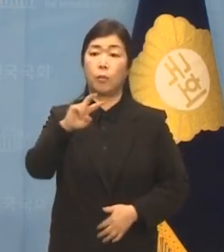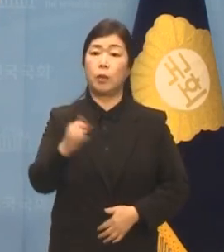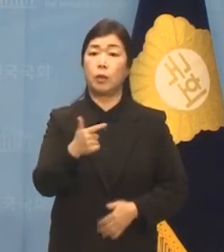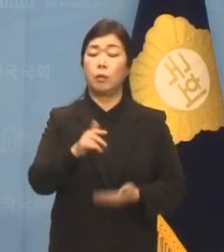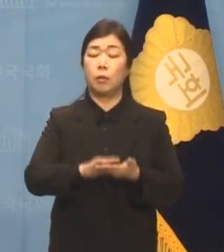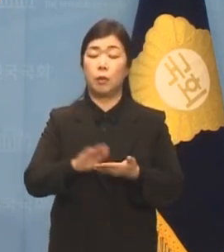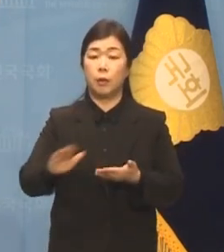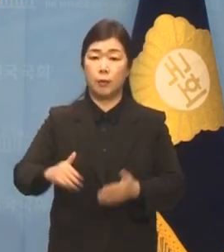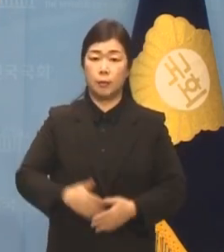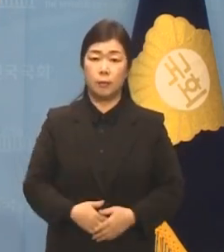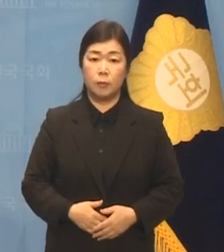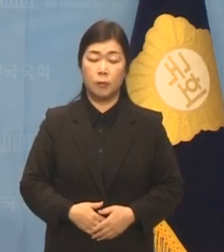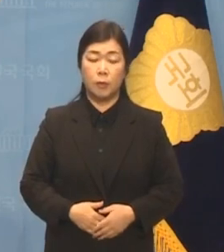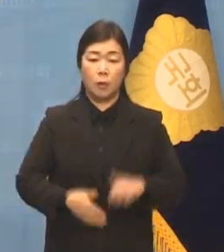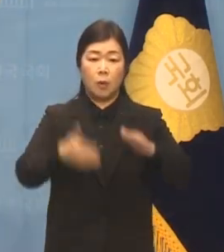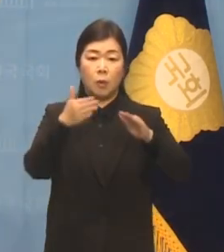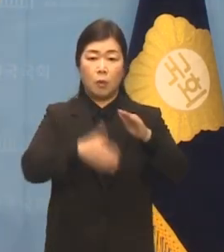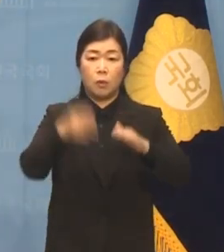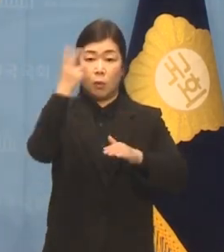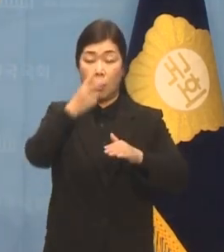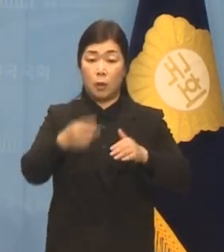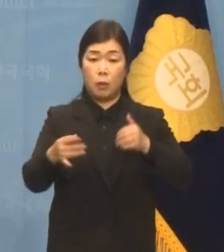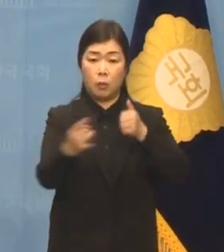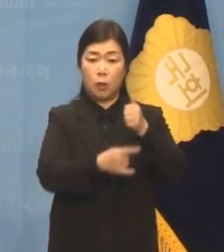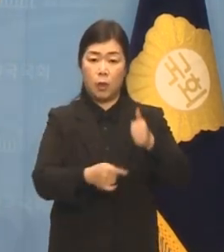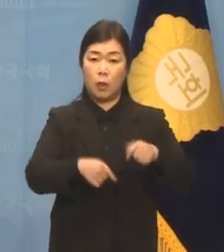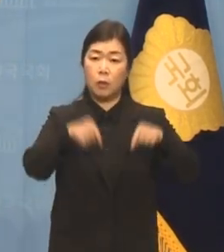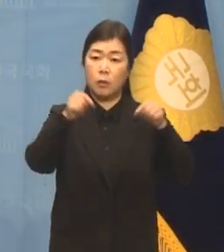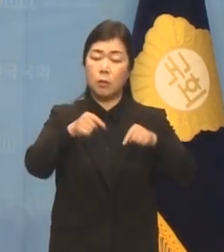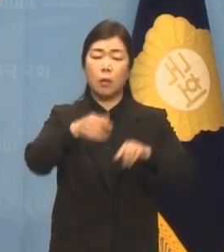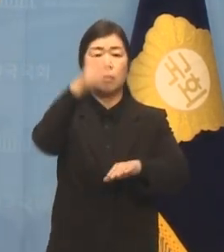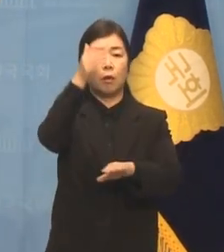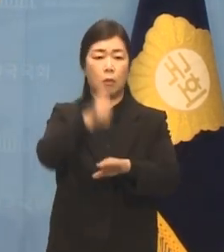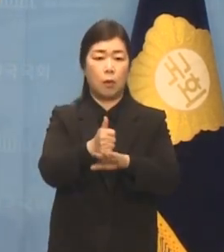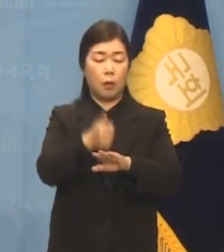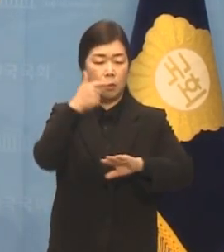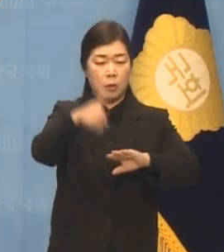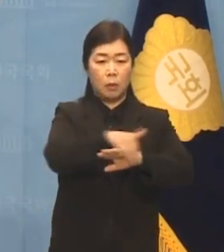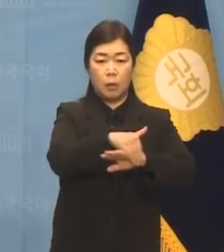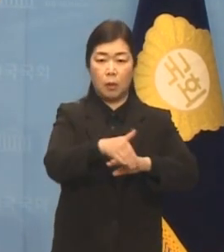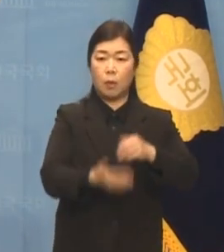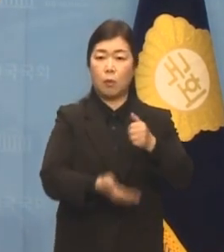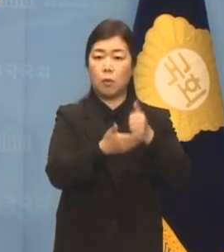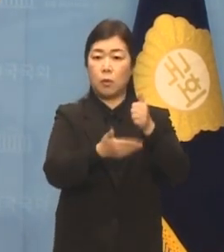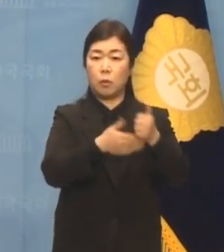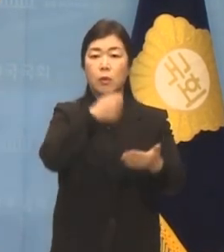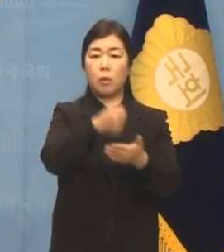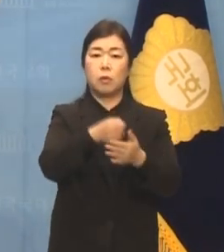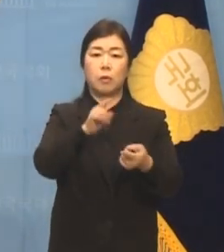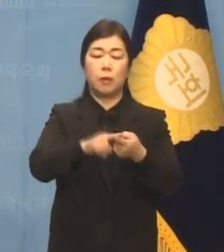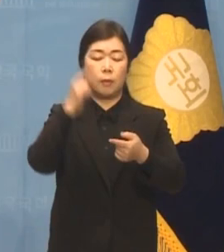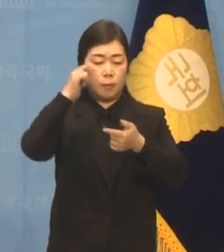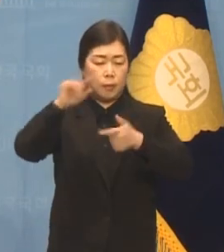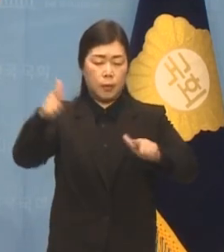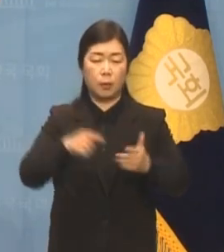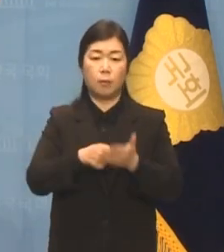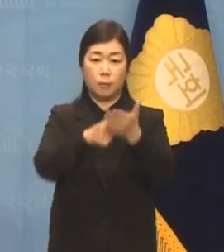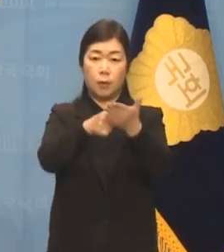공천관리위원회 심사 결과와 전략공천관리위원회 결정에 이의를 제기합니다.